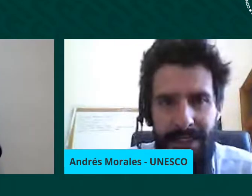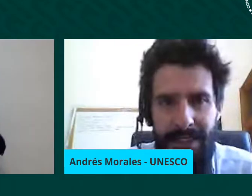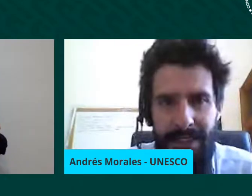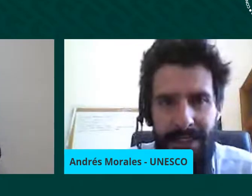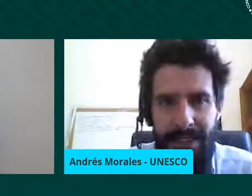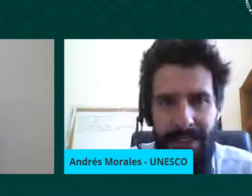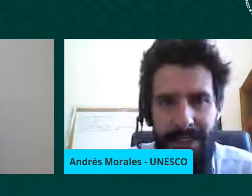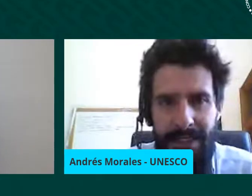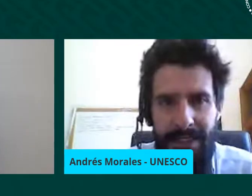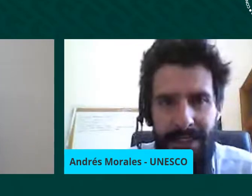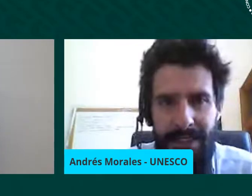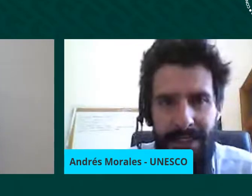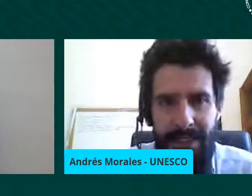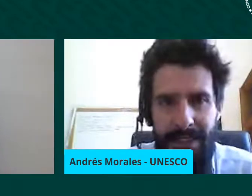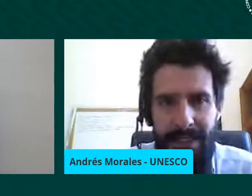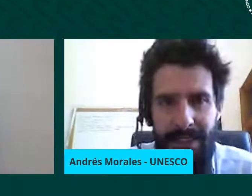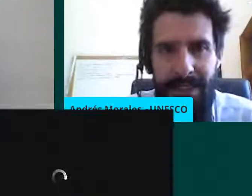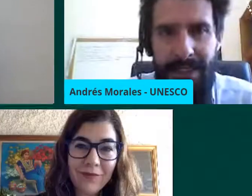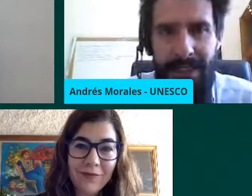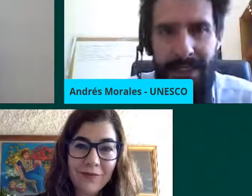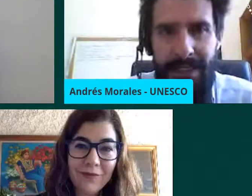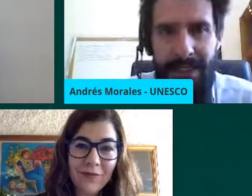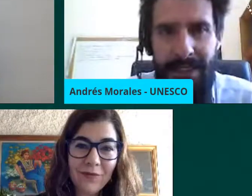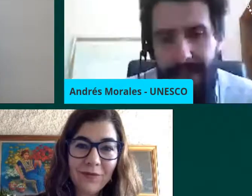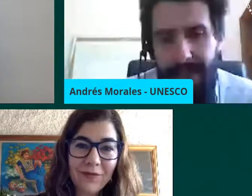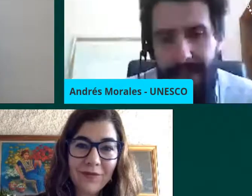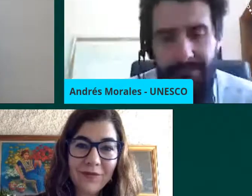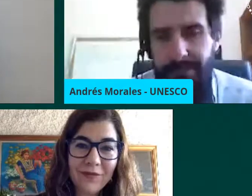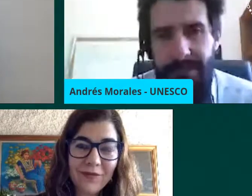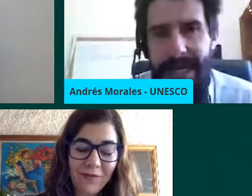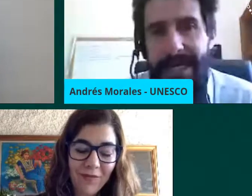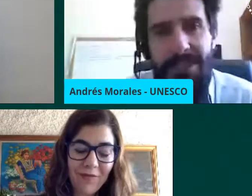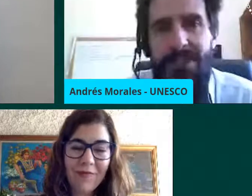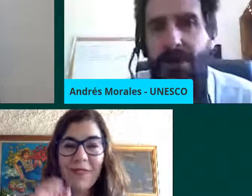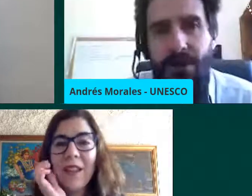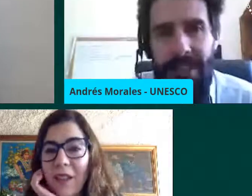Geraldina como lo ves tú desde México desde Ciudad de México